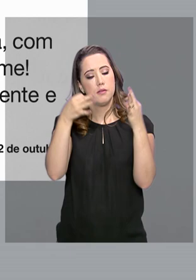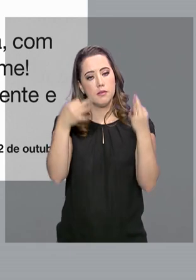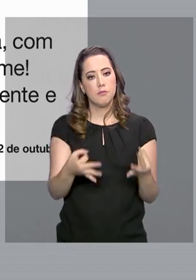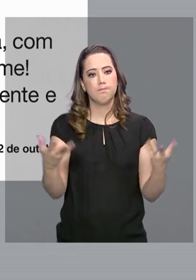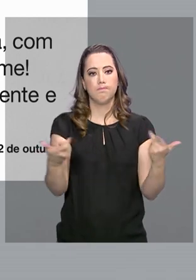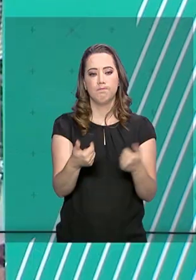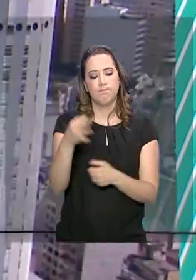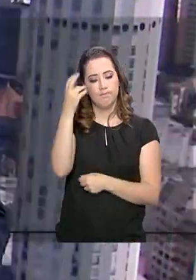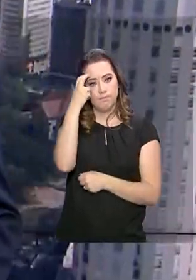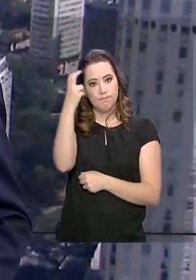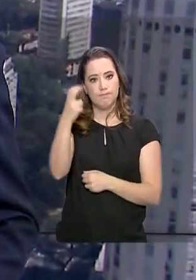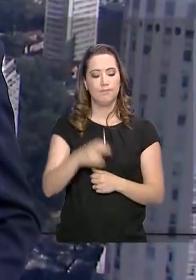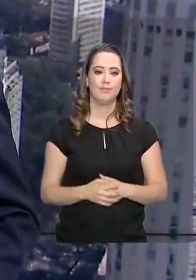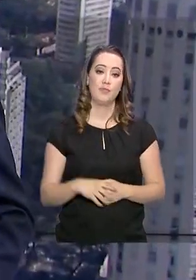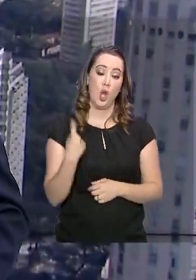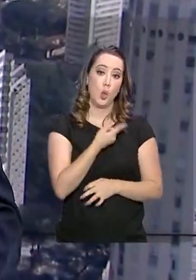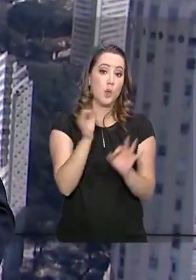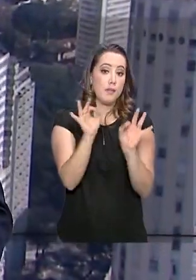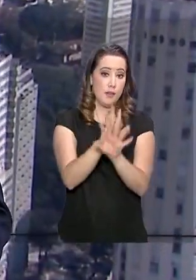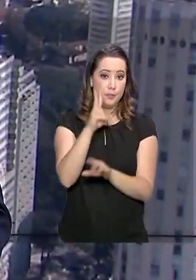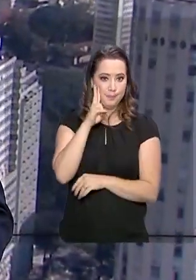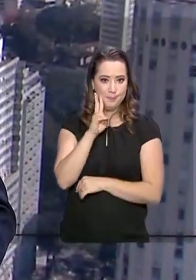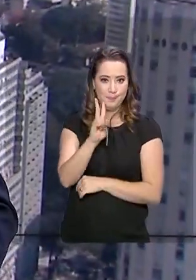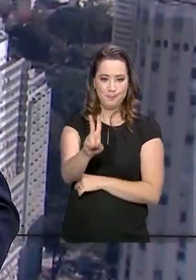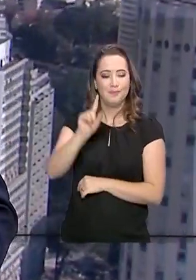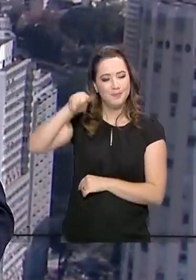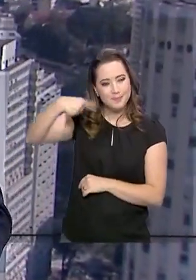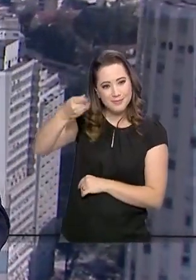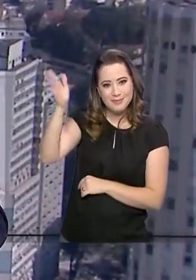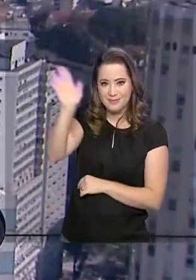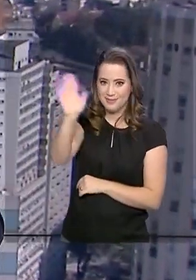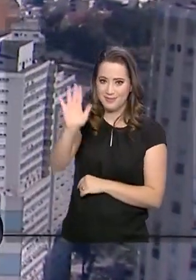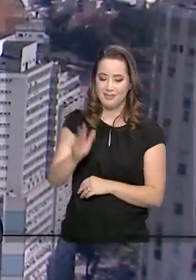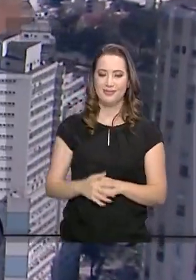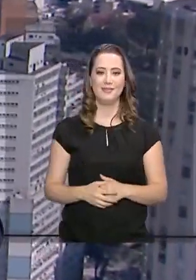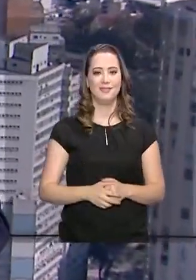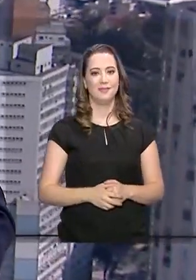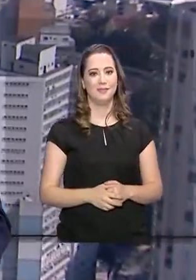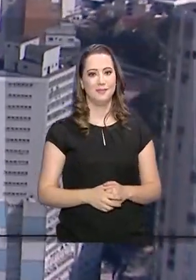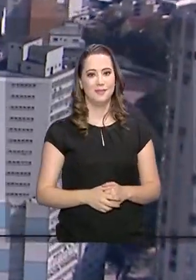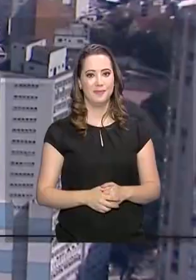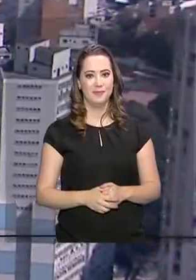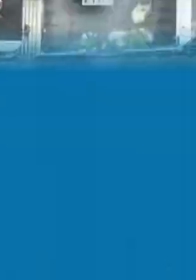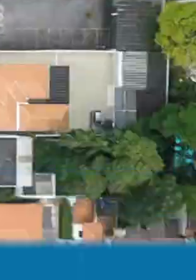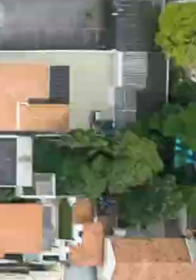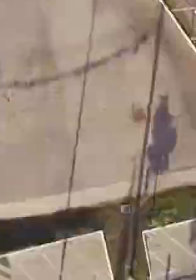inteligente. O governo agora fica por aqui. Nos vemos na próxima edição. Tchau!